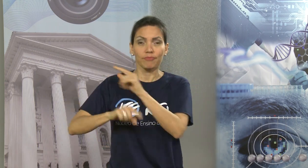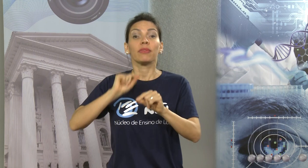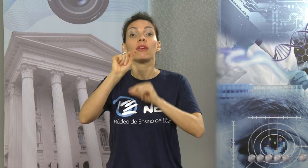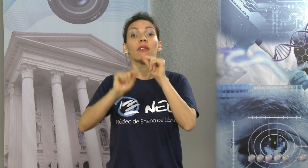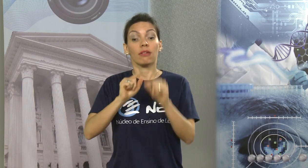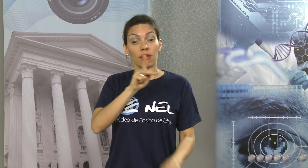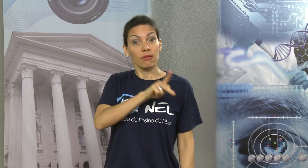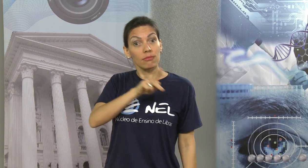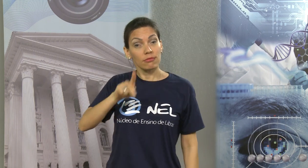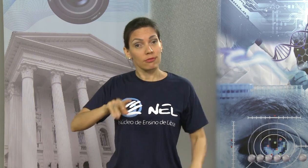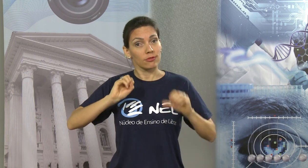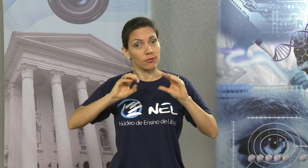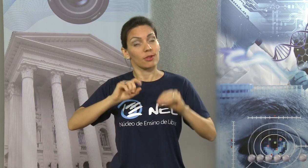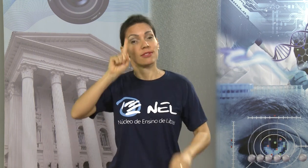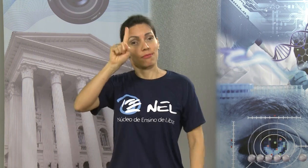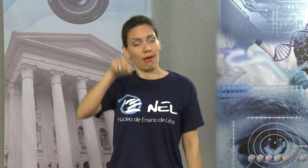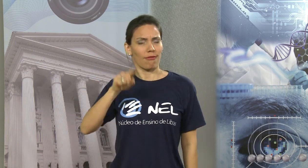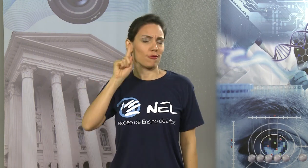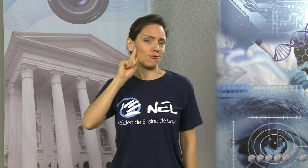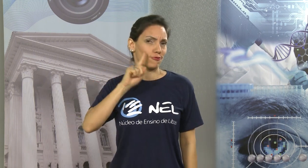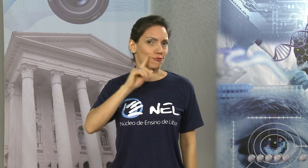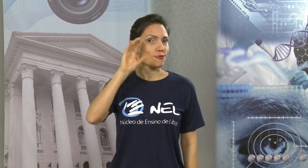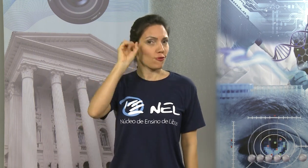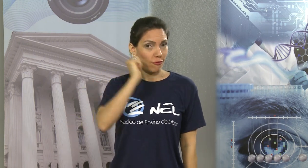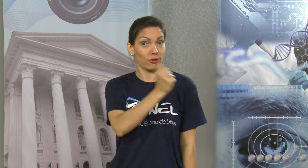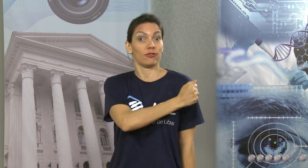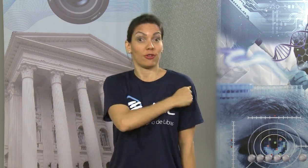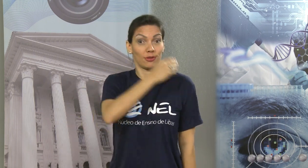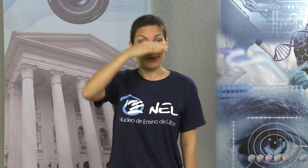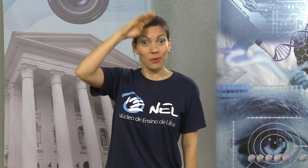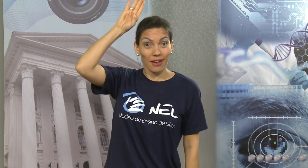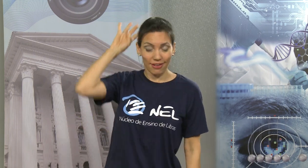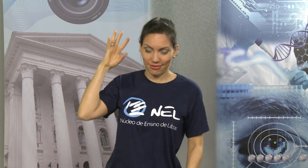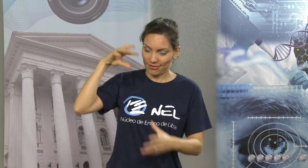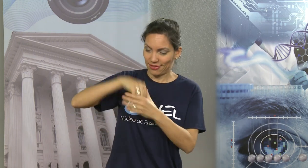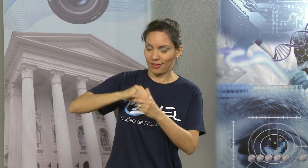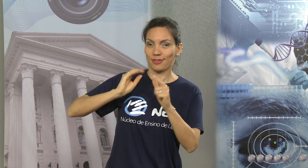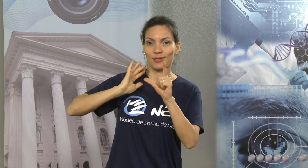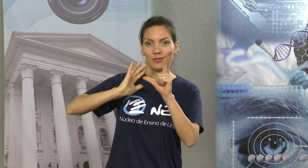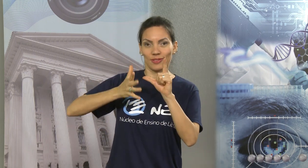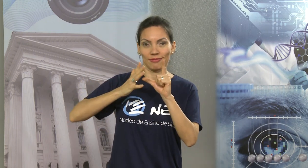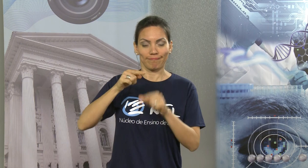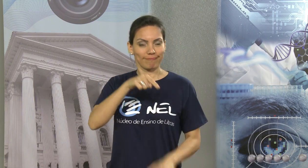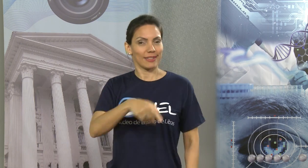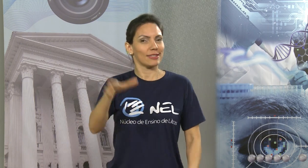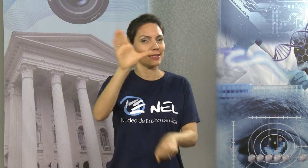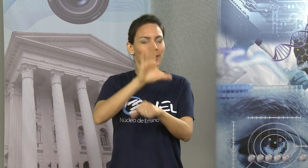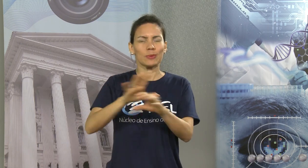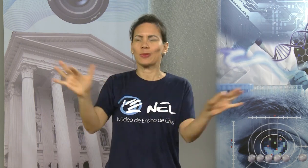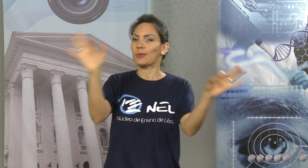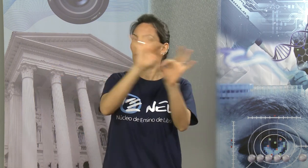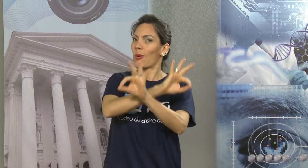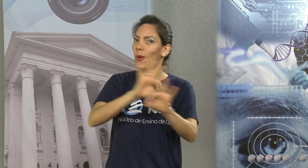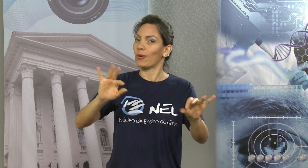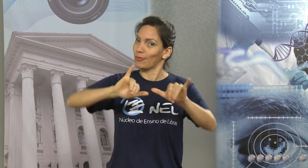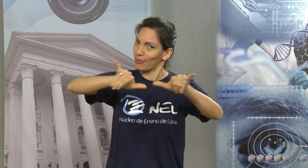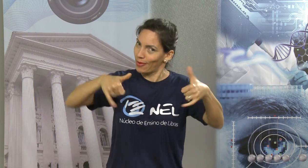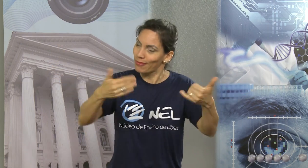básico, intermediário e avançado. Os professores surdos e ouvintes são os acadêmicos do curso de letras Libras. É um curso excelente.